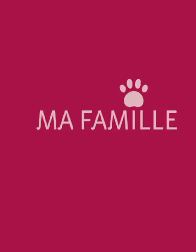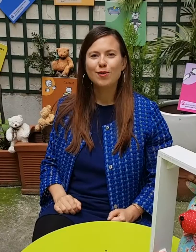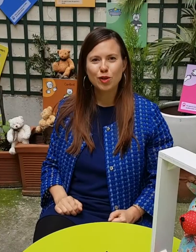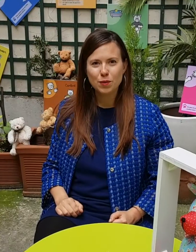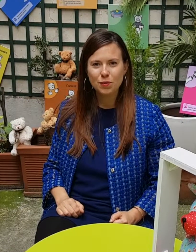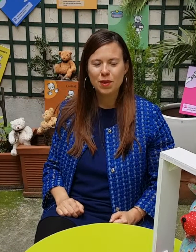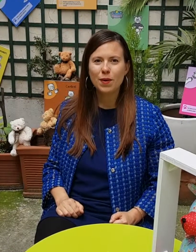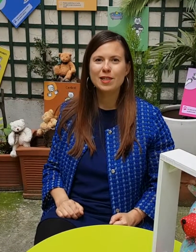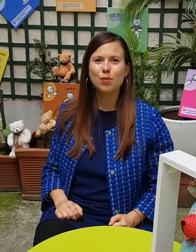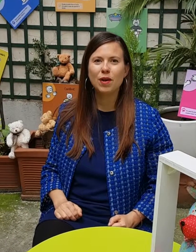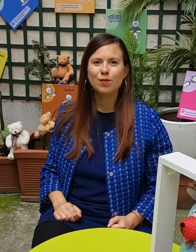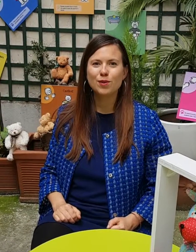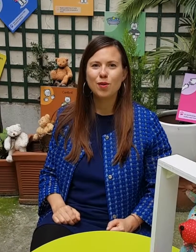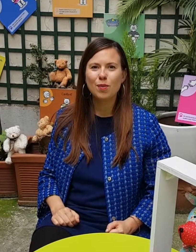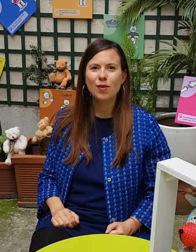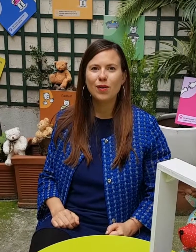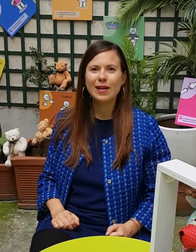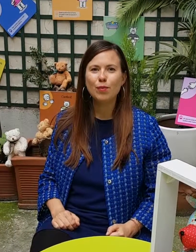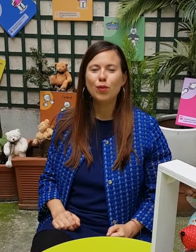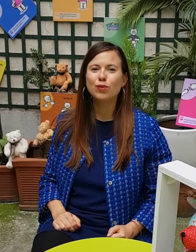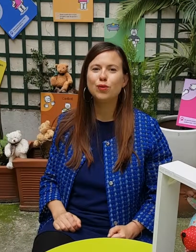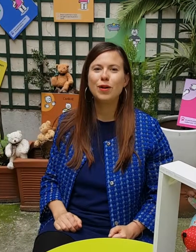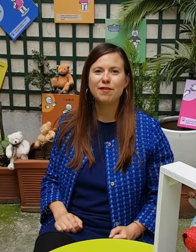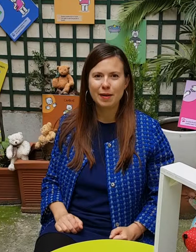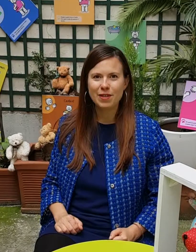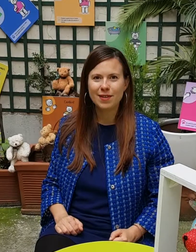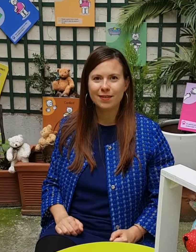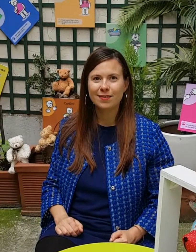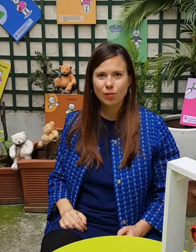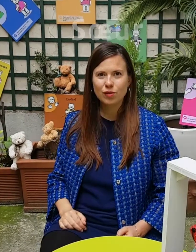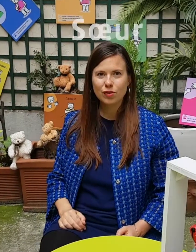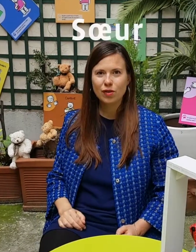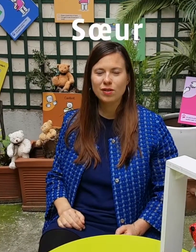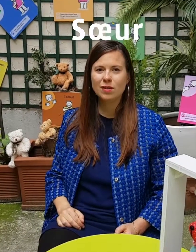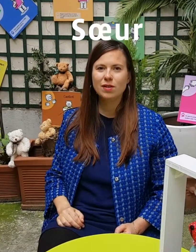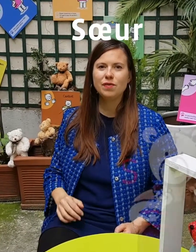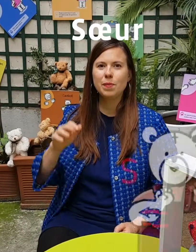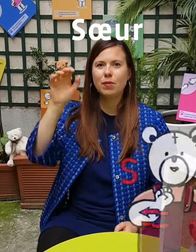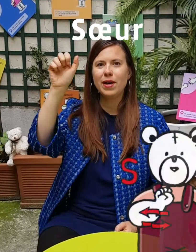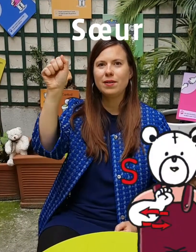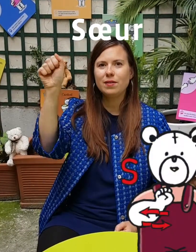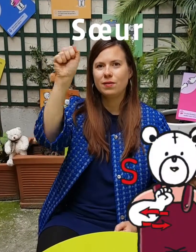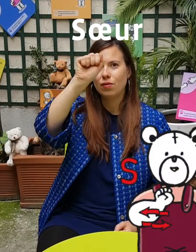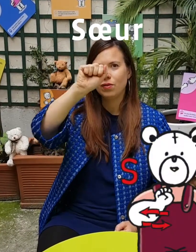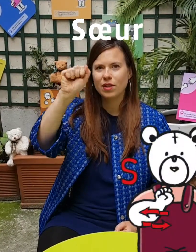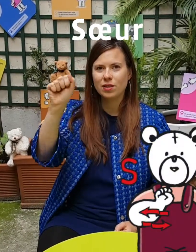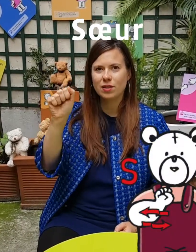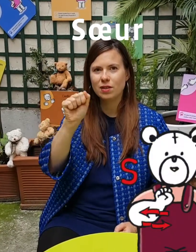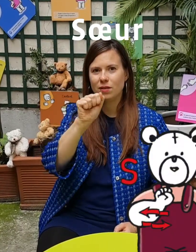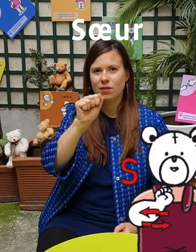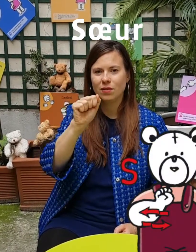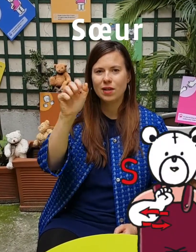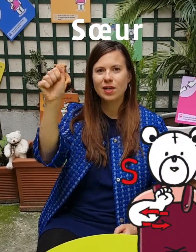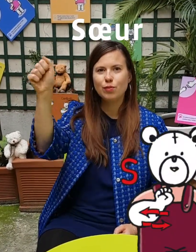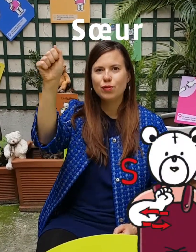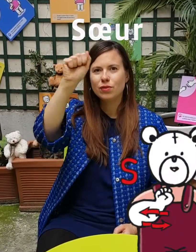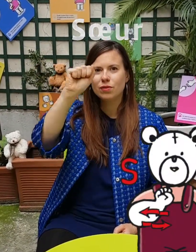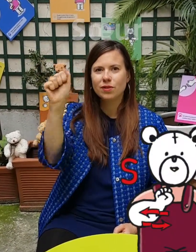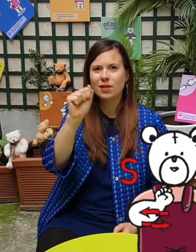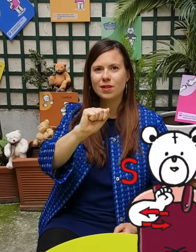Aujourd'hui, allons explorer ensemble les mots autour de la famille. Le mot sœur, ça signifie par le S en langage des signes et qui bouge. C'est